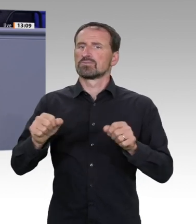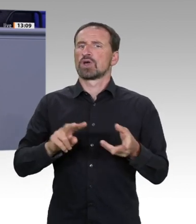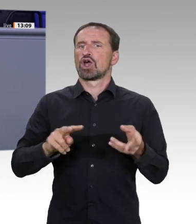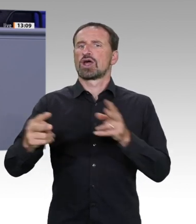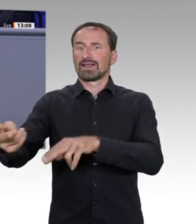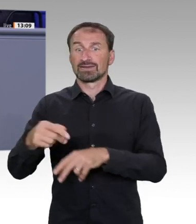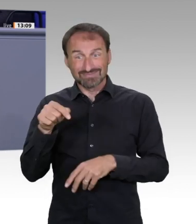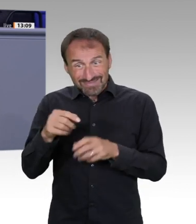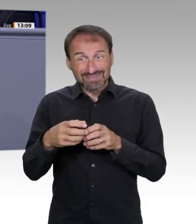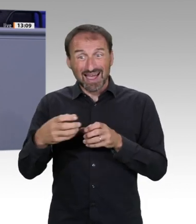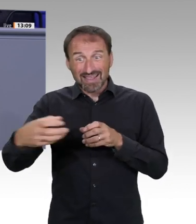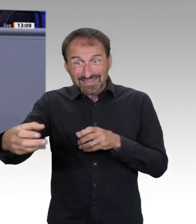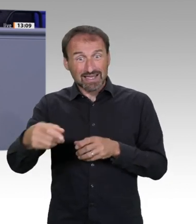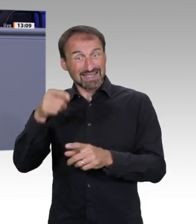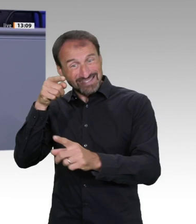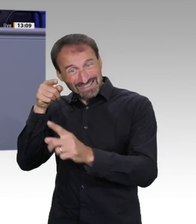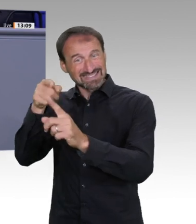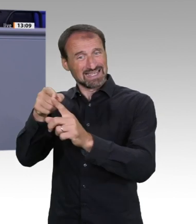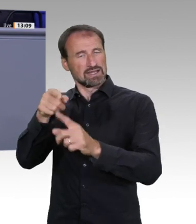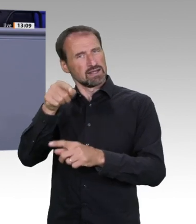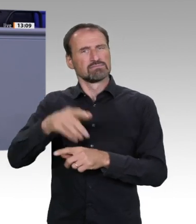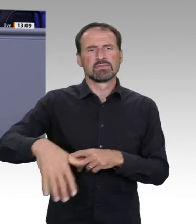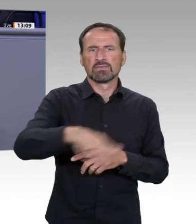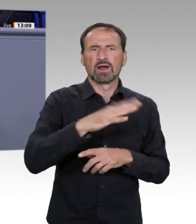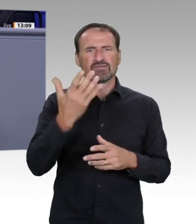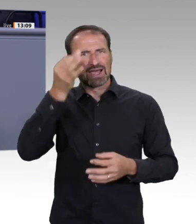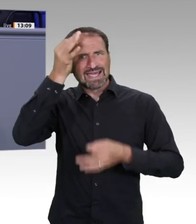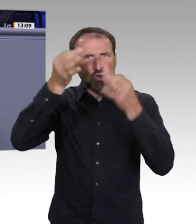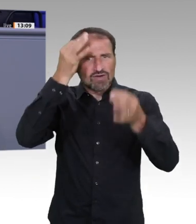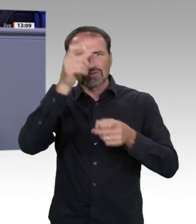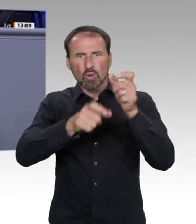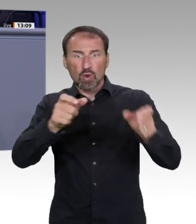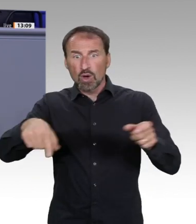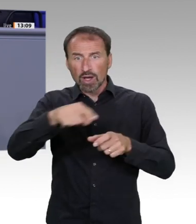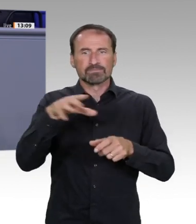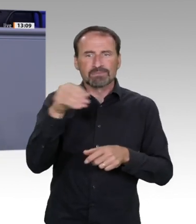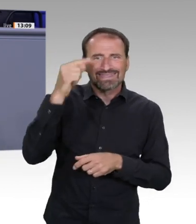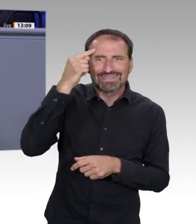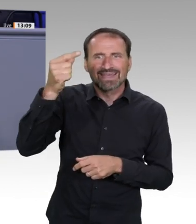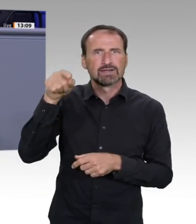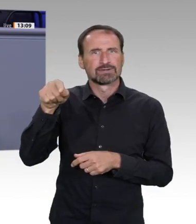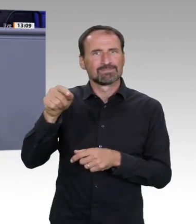und Nachhaltigkeitsforschung viel mehr zusammenarbeiten müssen. Und dafür wollen wir Fördereinreize setzen.